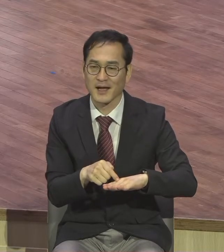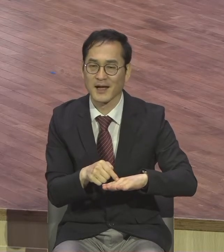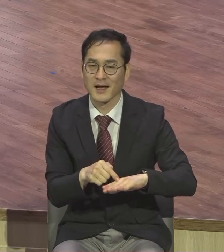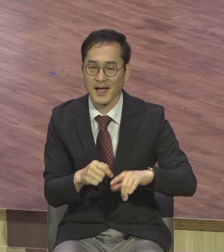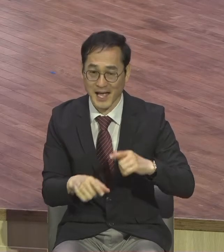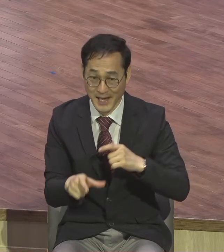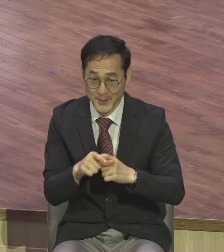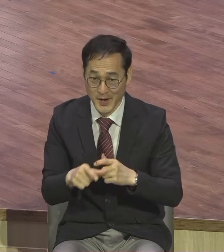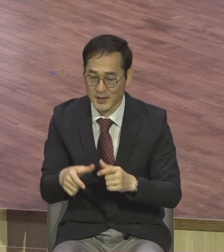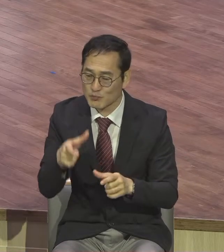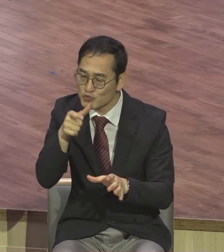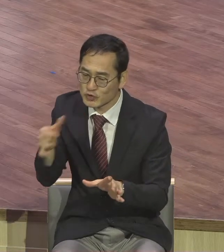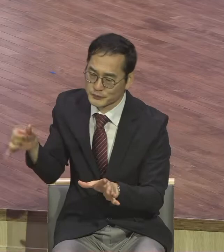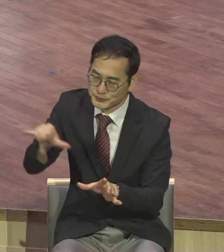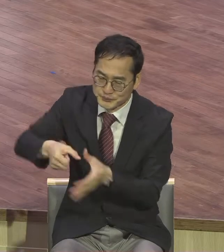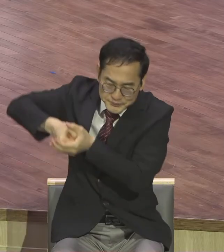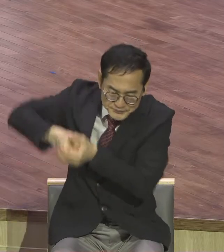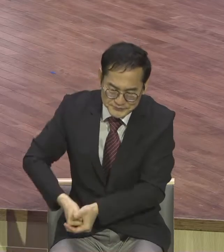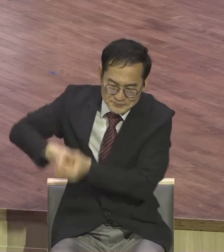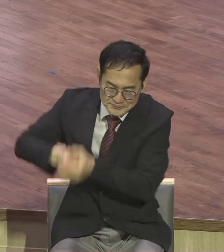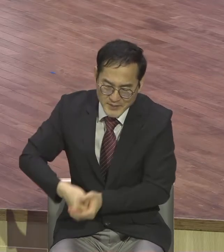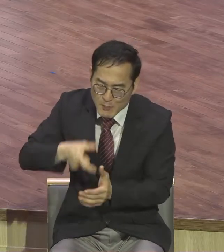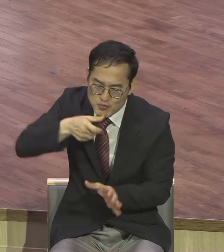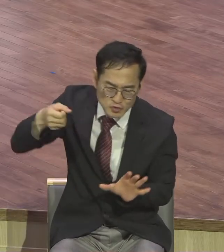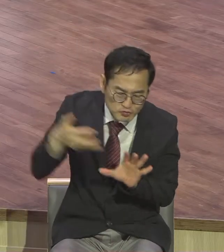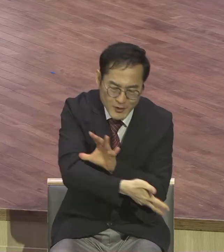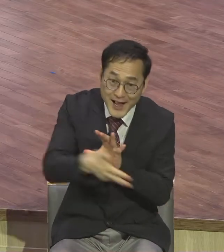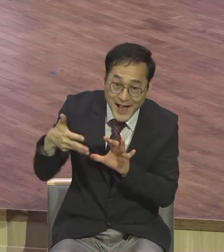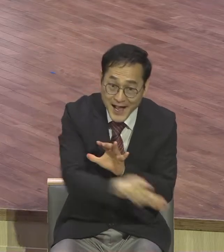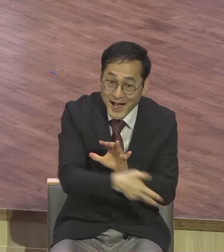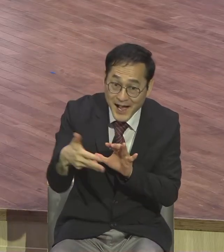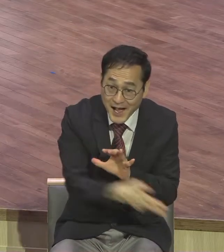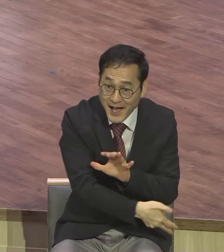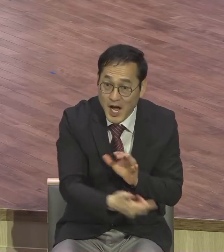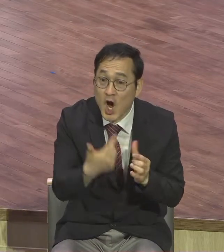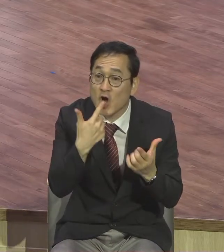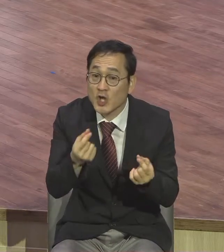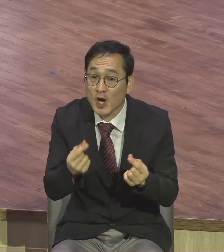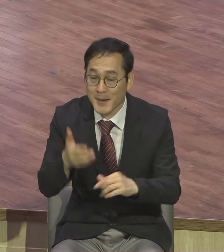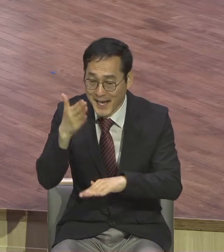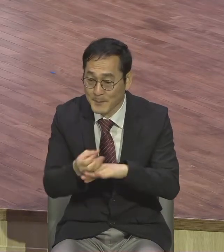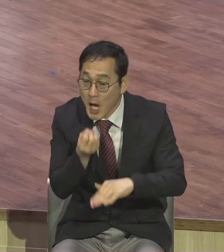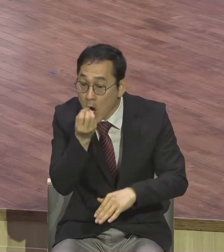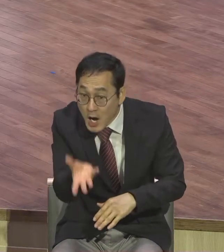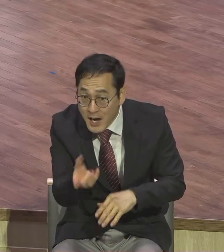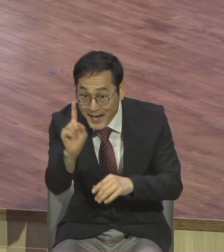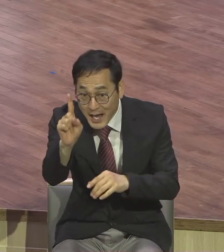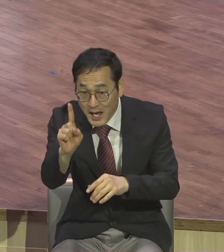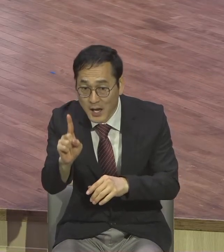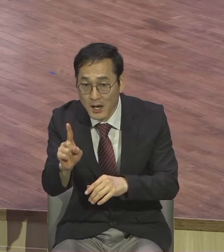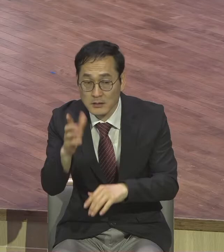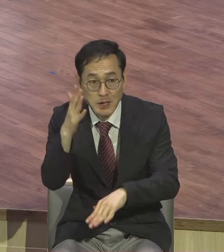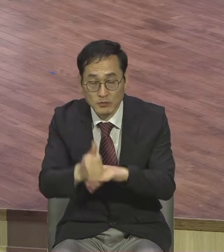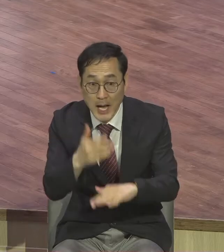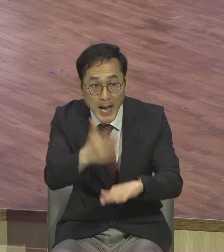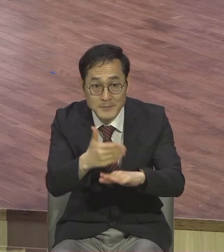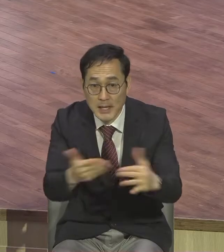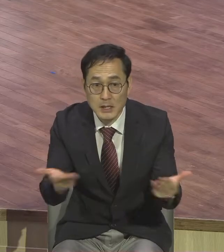붙는 마중물처럼 그렇게 더 많은 감사가 계속해서 감사하는 사람에게 더 나와요. 계속 나와요.